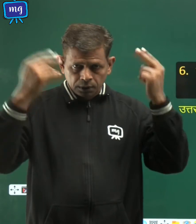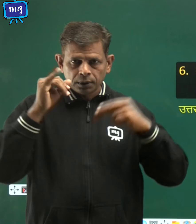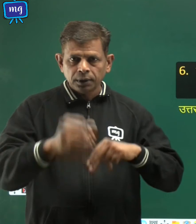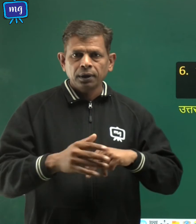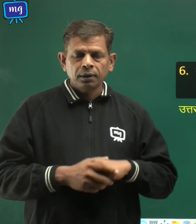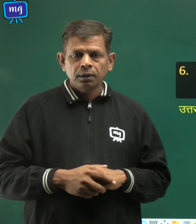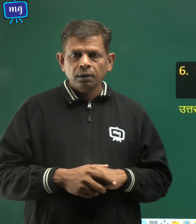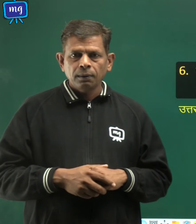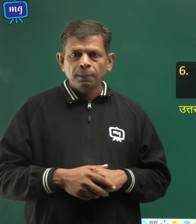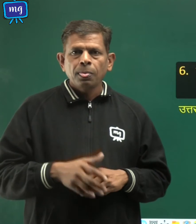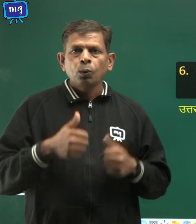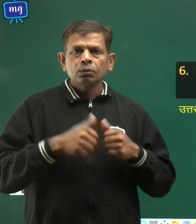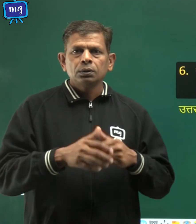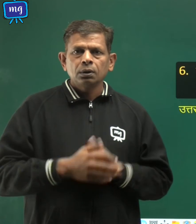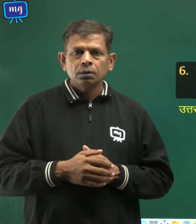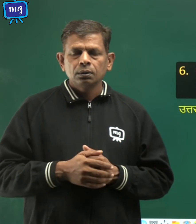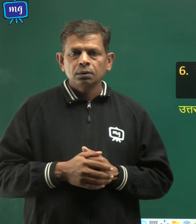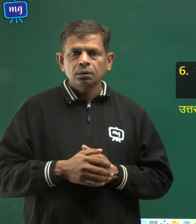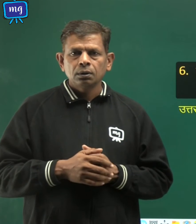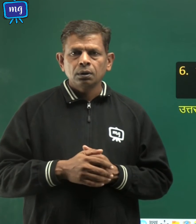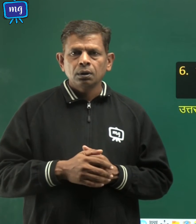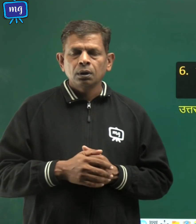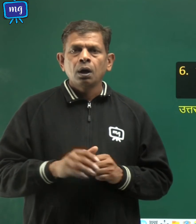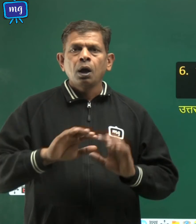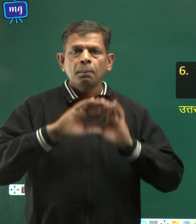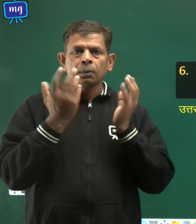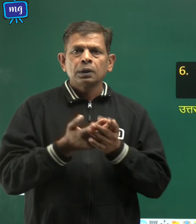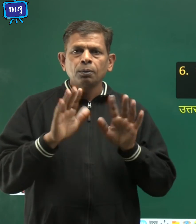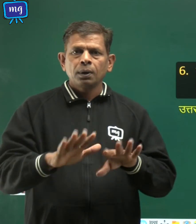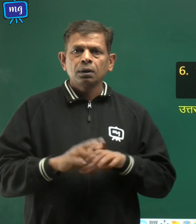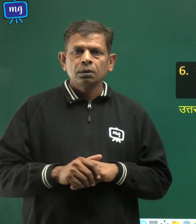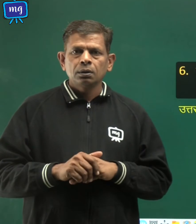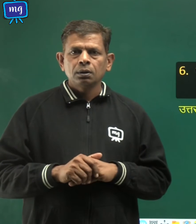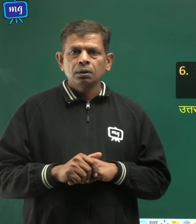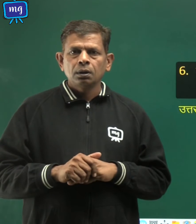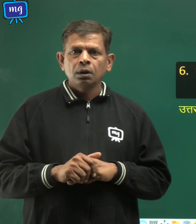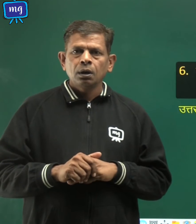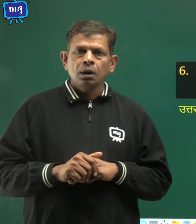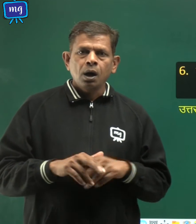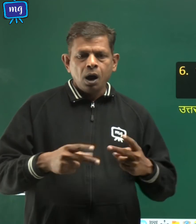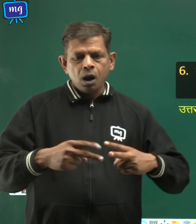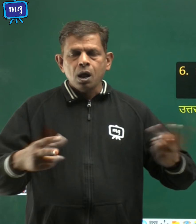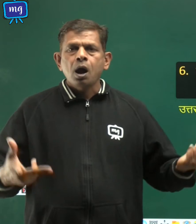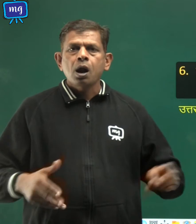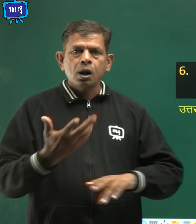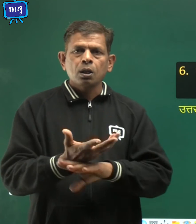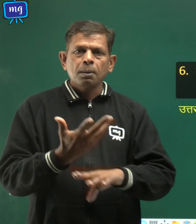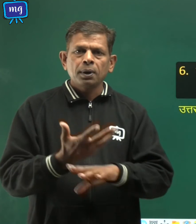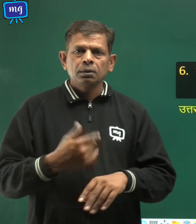उत्तर प्रत्वी पर और समानतापन